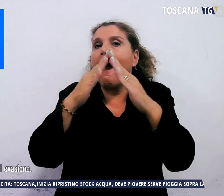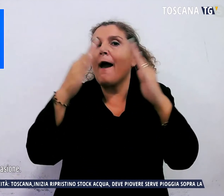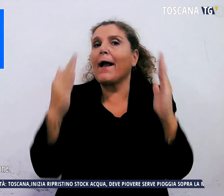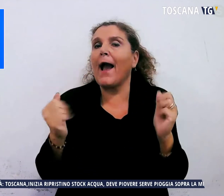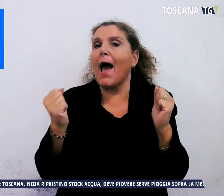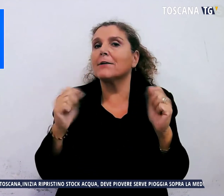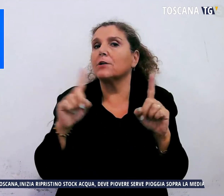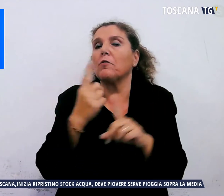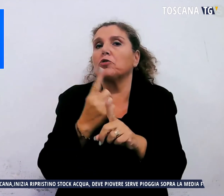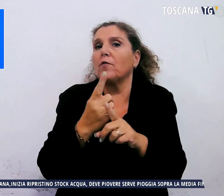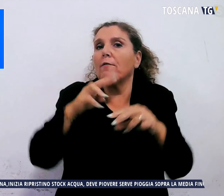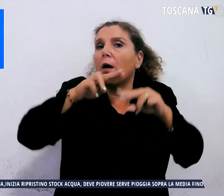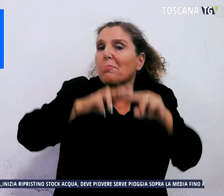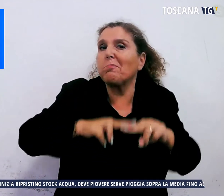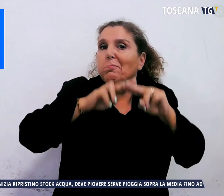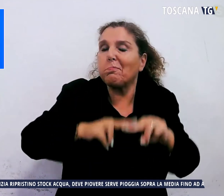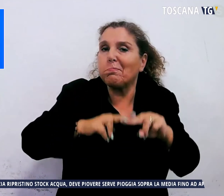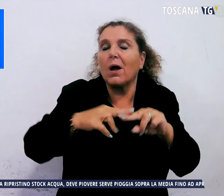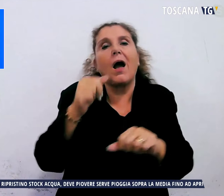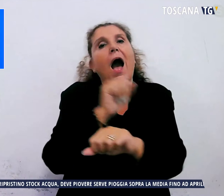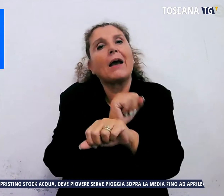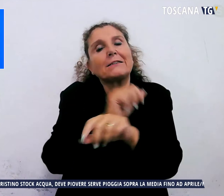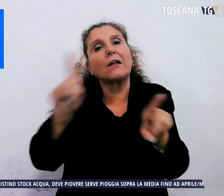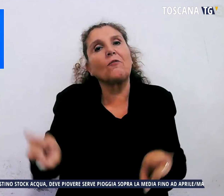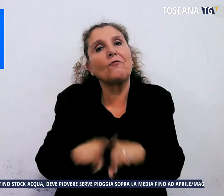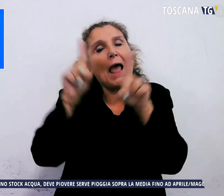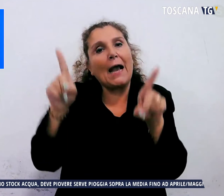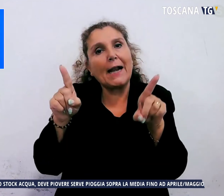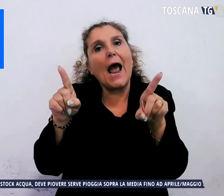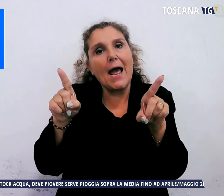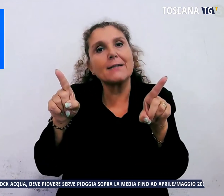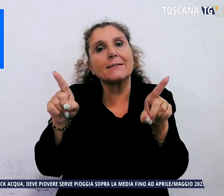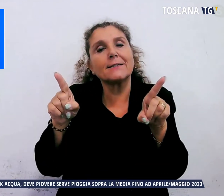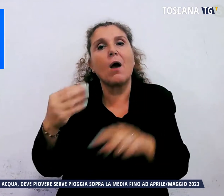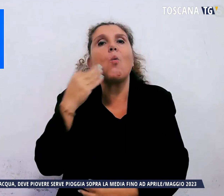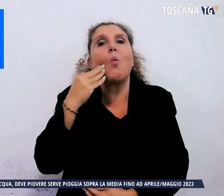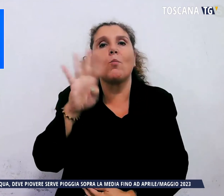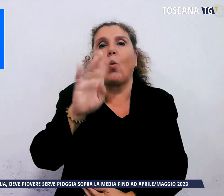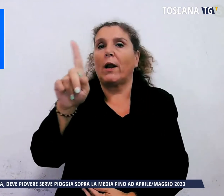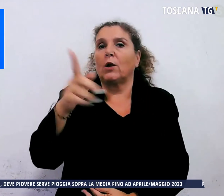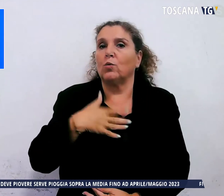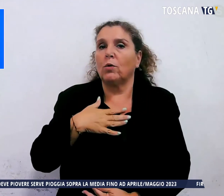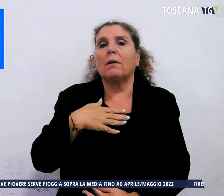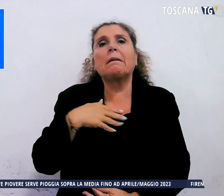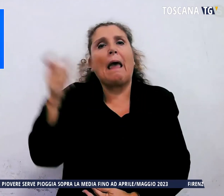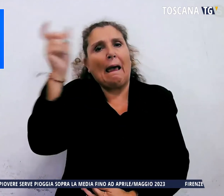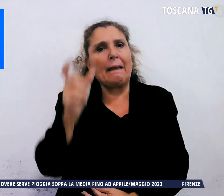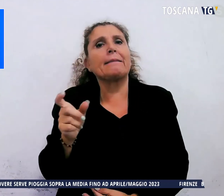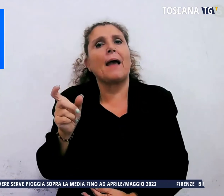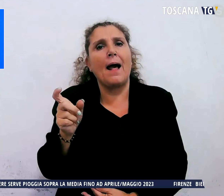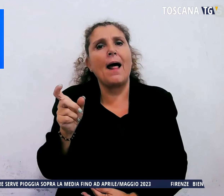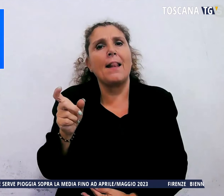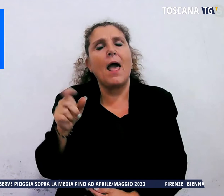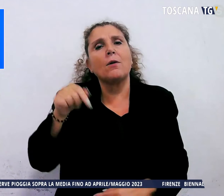allontanare e lo hanno arrestato in flagranza. L'uomo, 41enne, italiano, è ora accusato